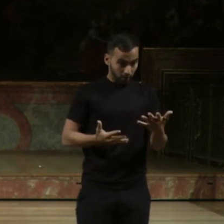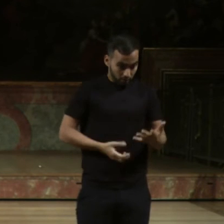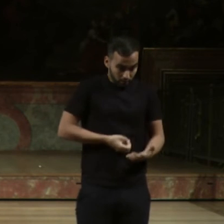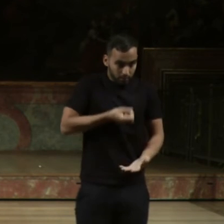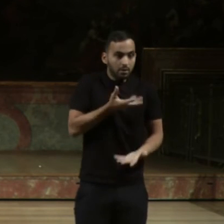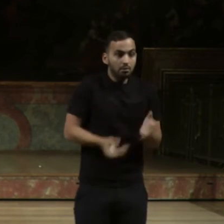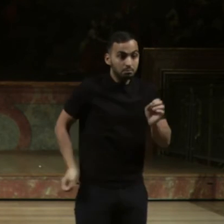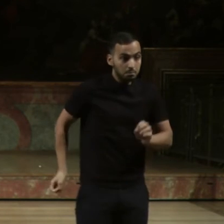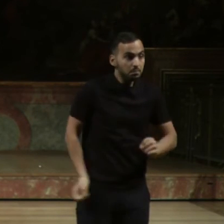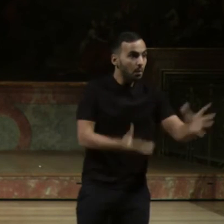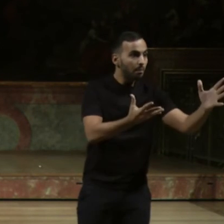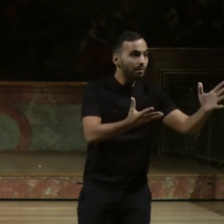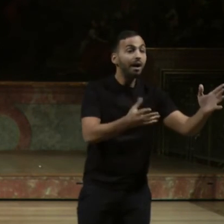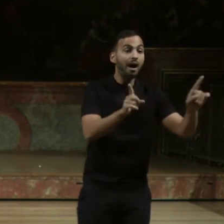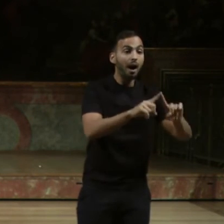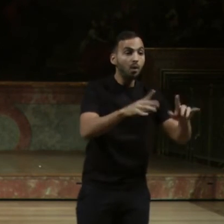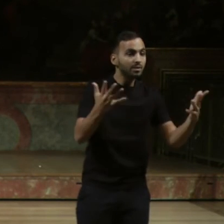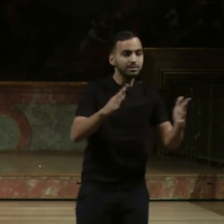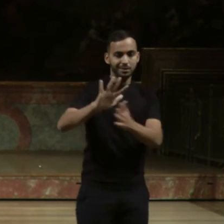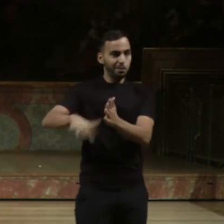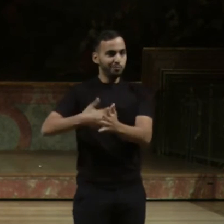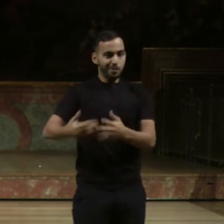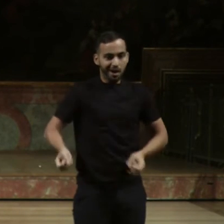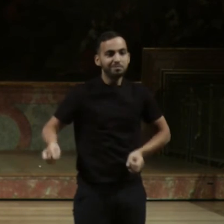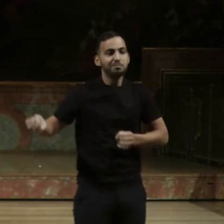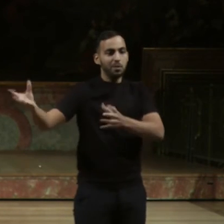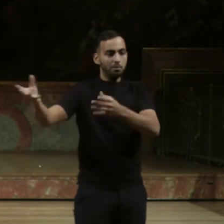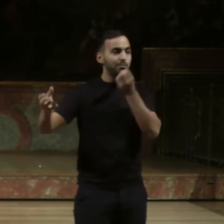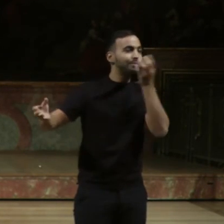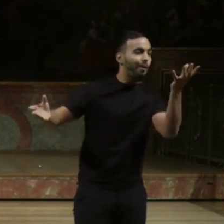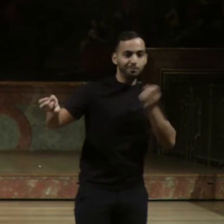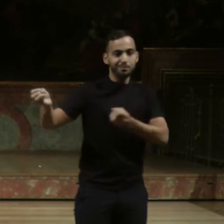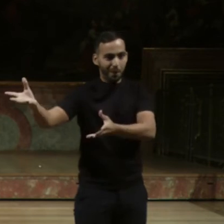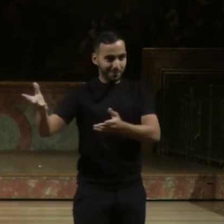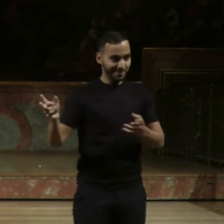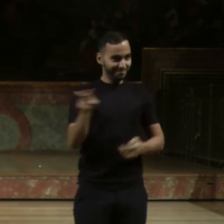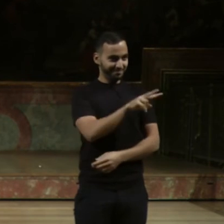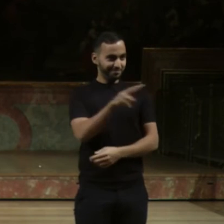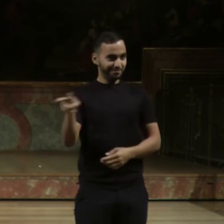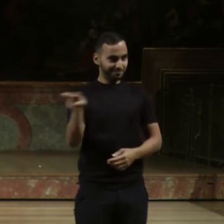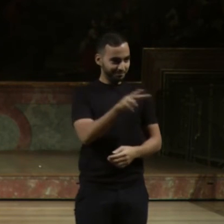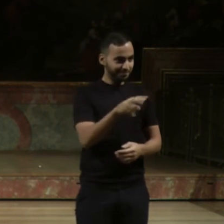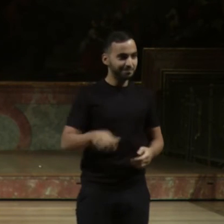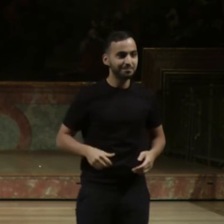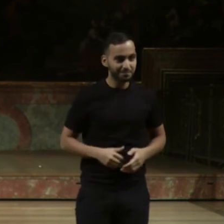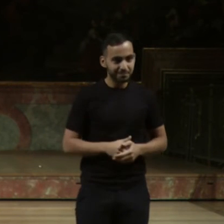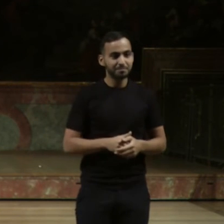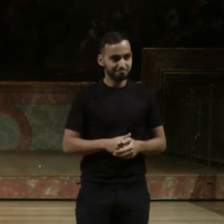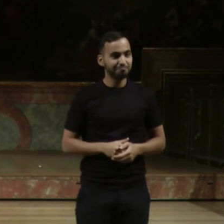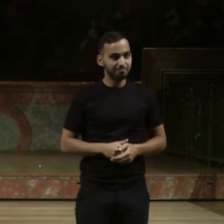auch gebärdensprachliche Teilnehmerinnen dabei, weil dieses Thema, so wie es Dinada, eine gute Freundin gesagt hat, eben kein Thema